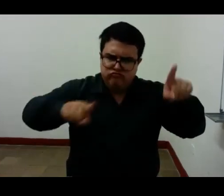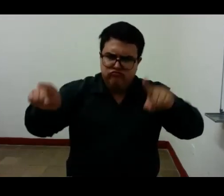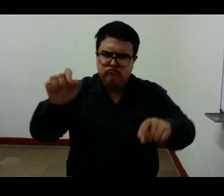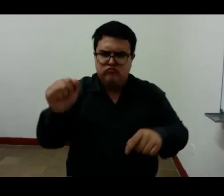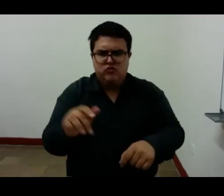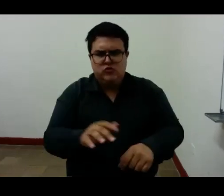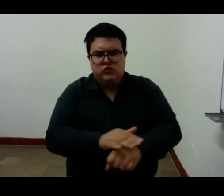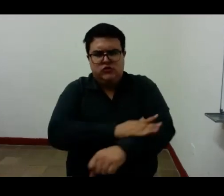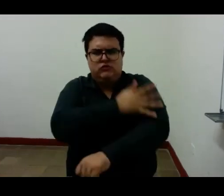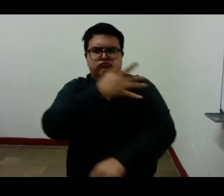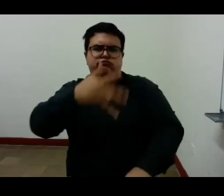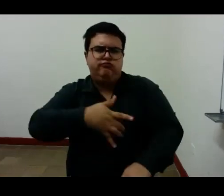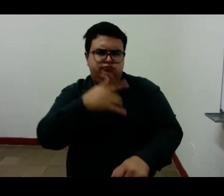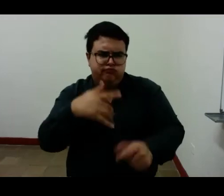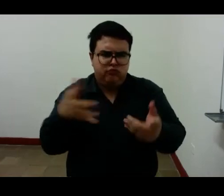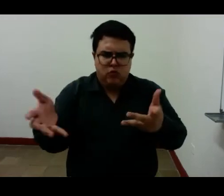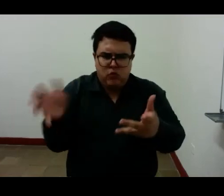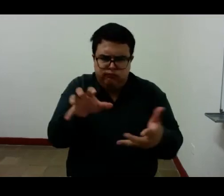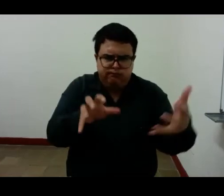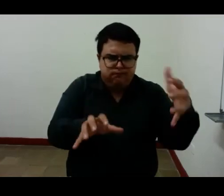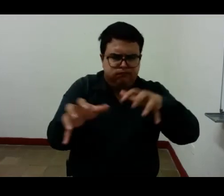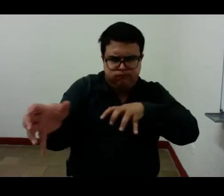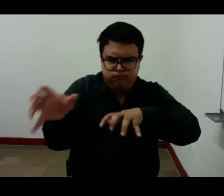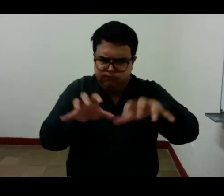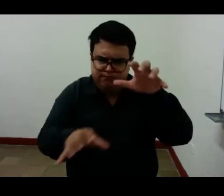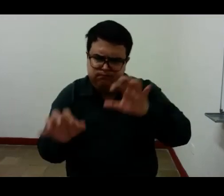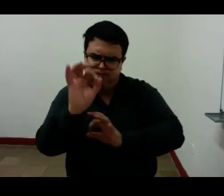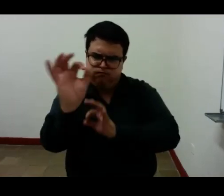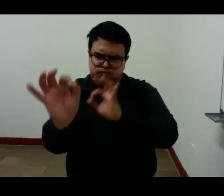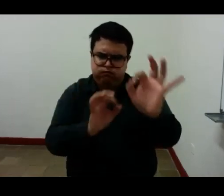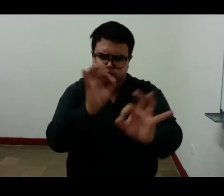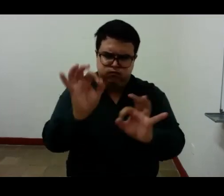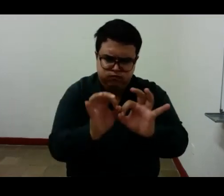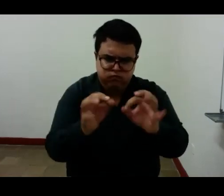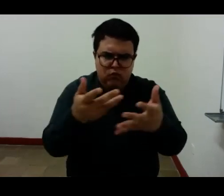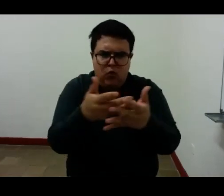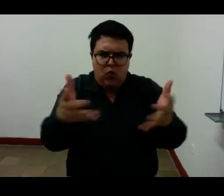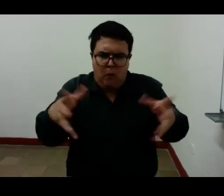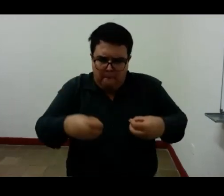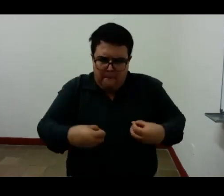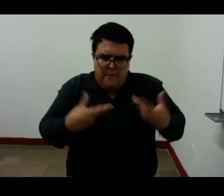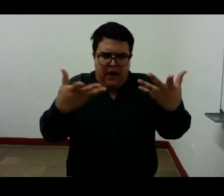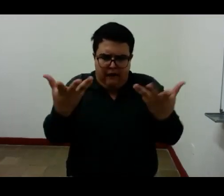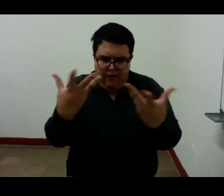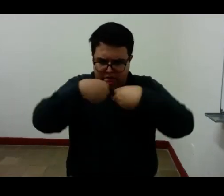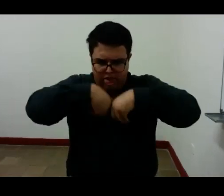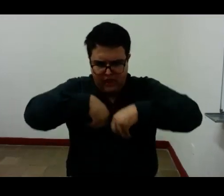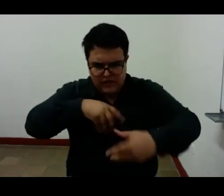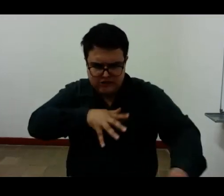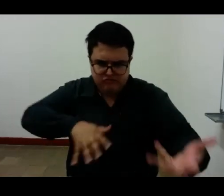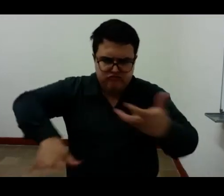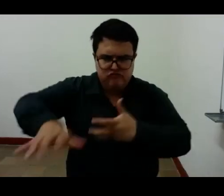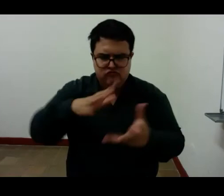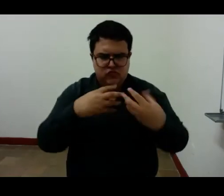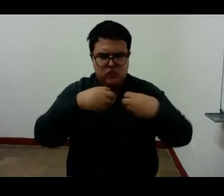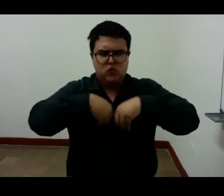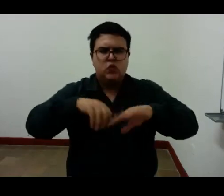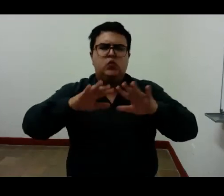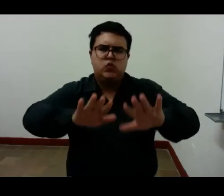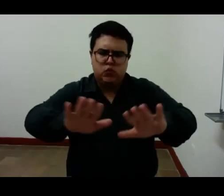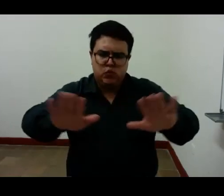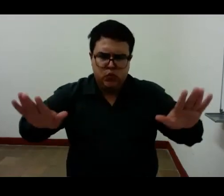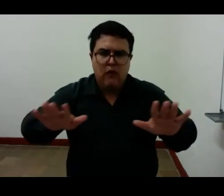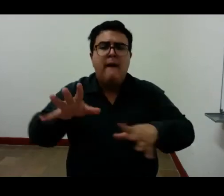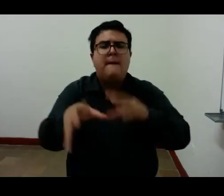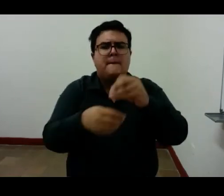de precisión para el autoanálisis de su propia vida interior capaz de percibir